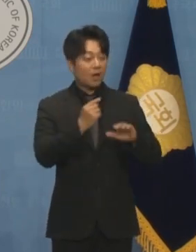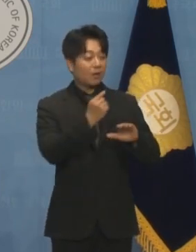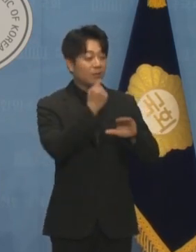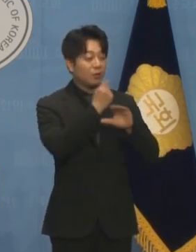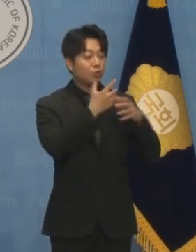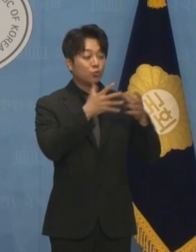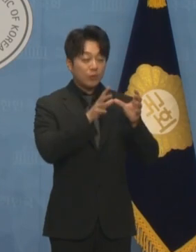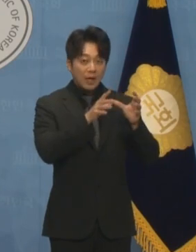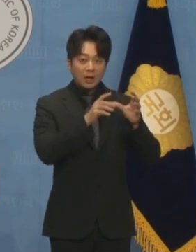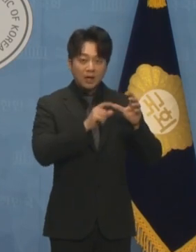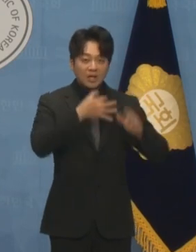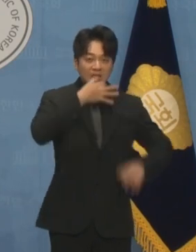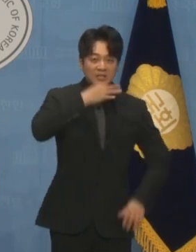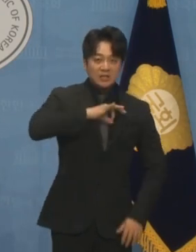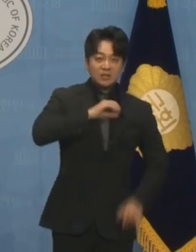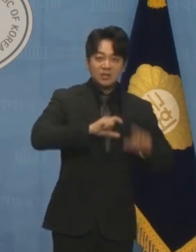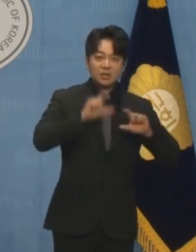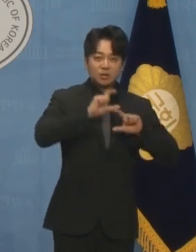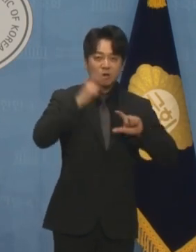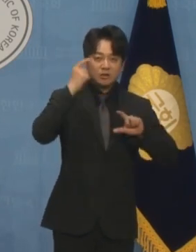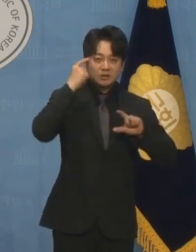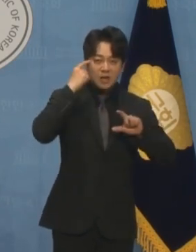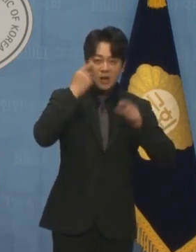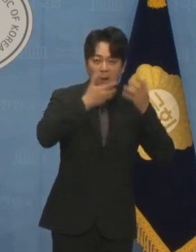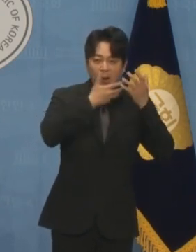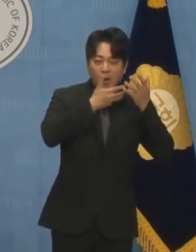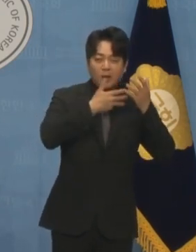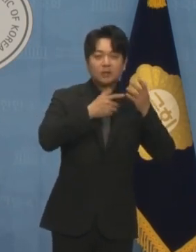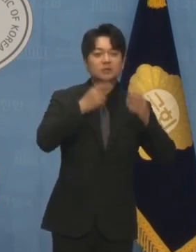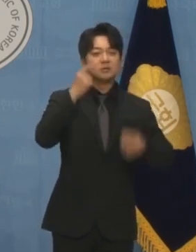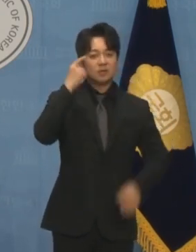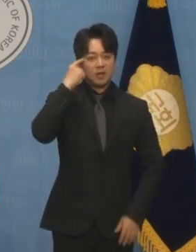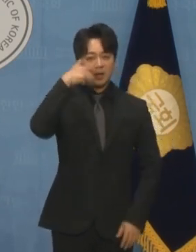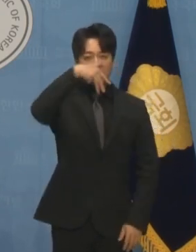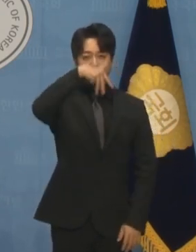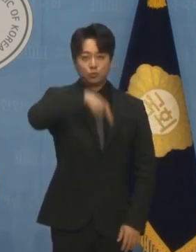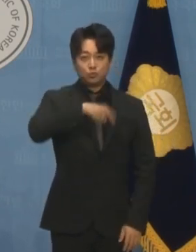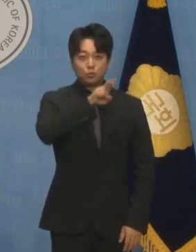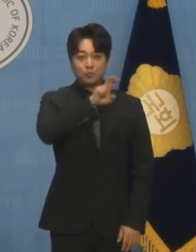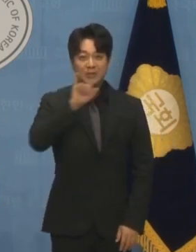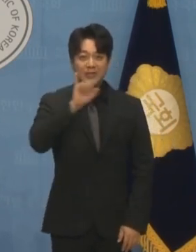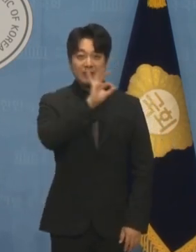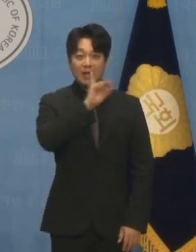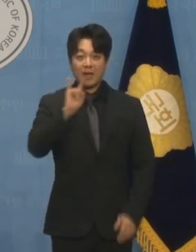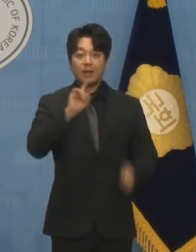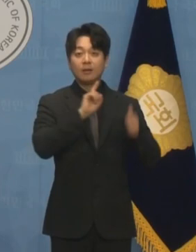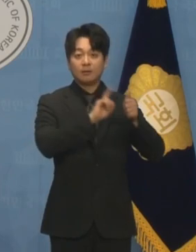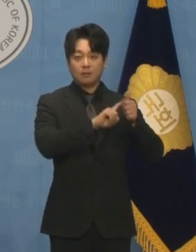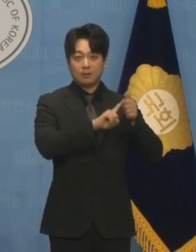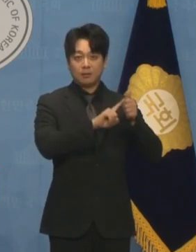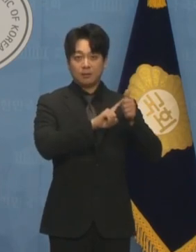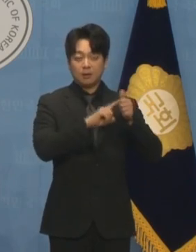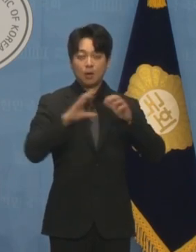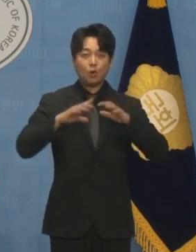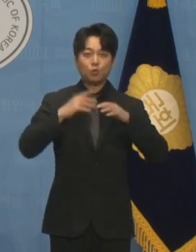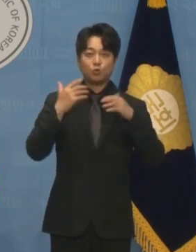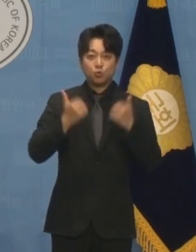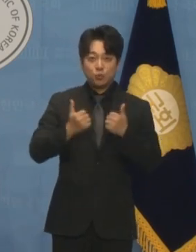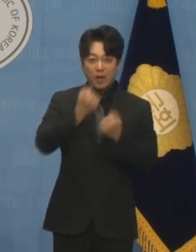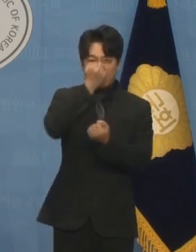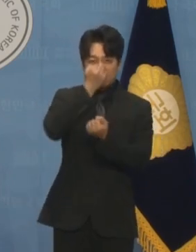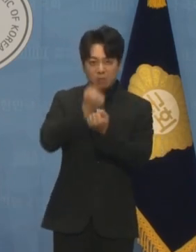이해를 더 우선시하겠다는 뜻이자 입법폭주의 사령탑이 되겠다는